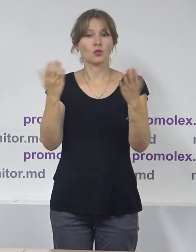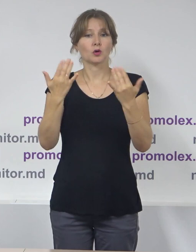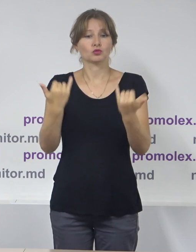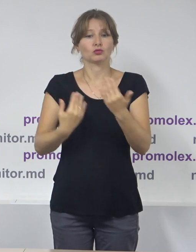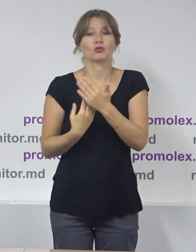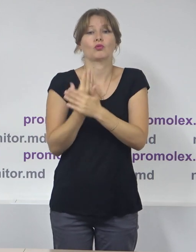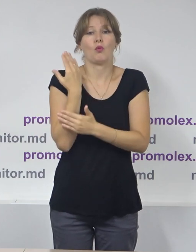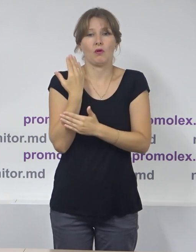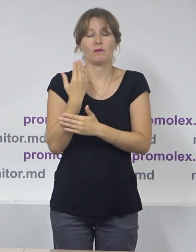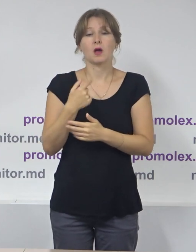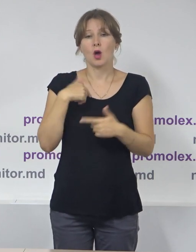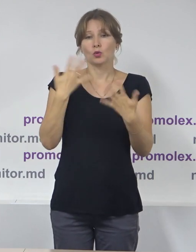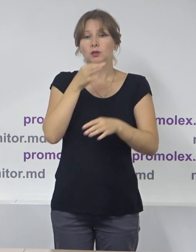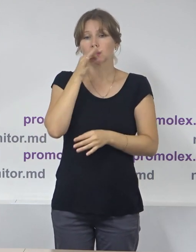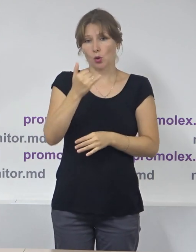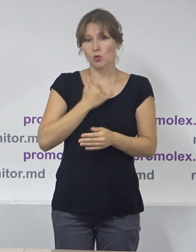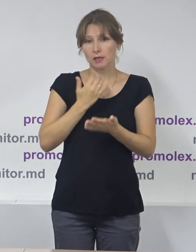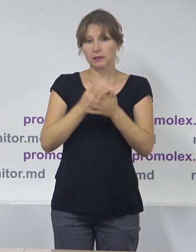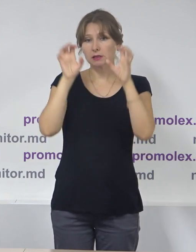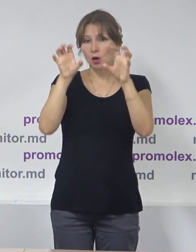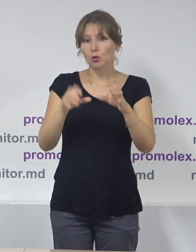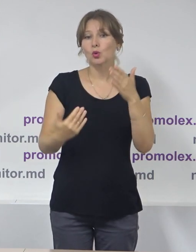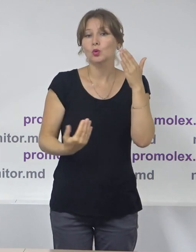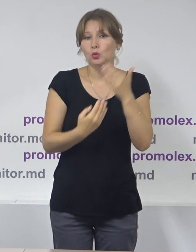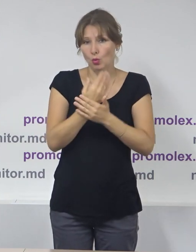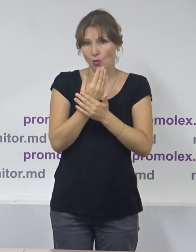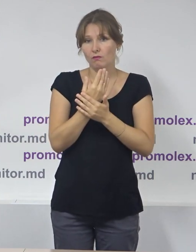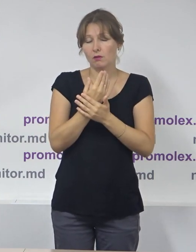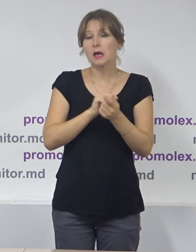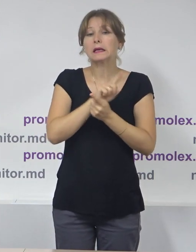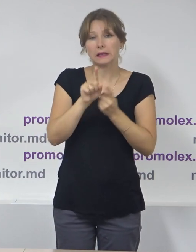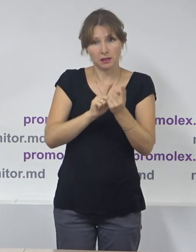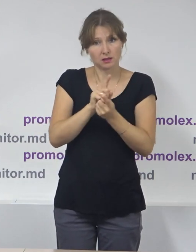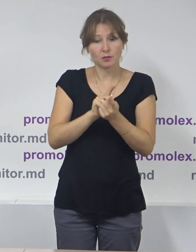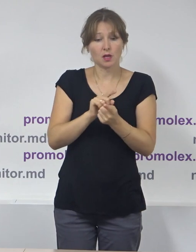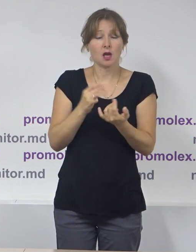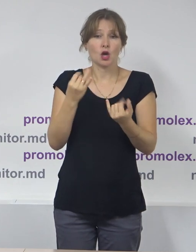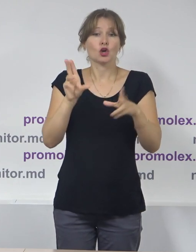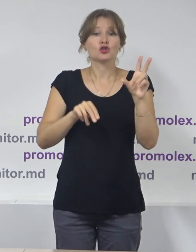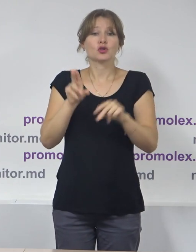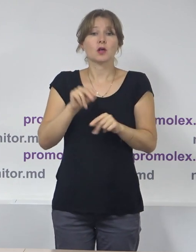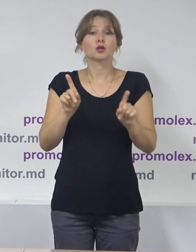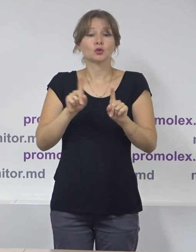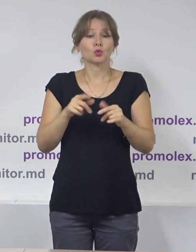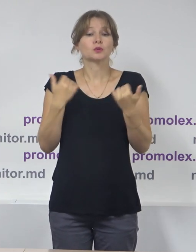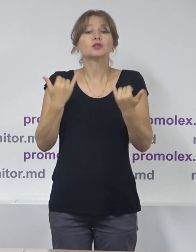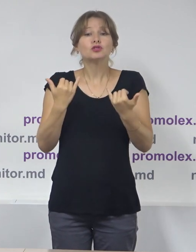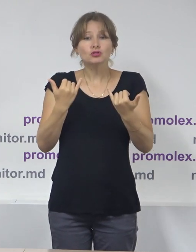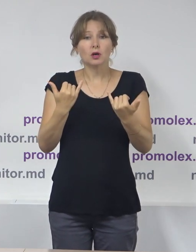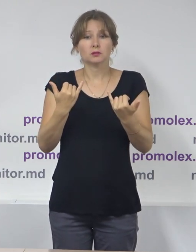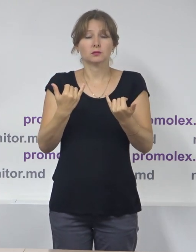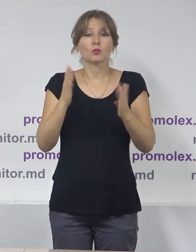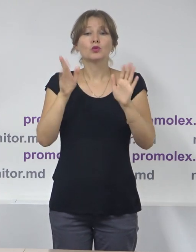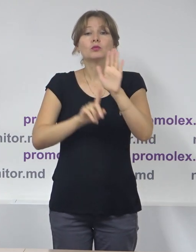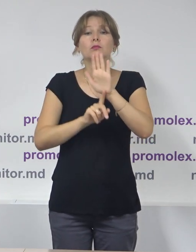Așa cum spuneam, avem un cod nou care practic întrunește sau realizează una deja